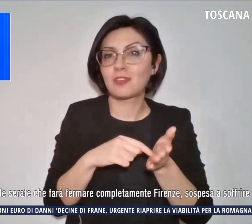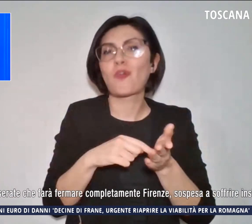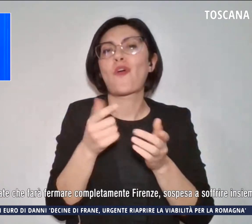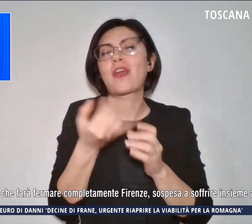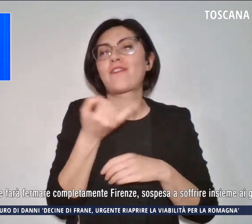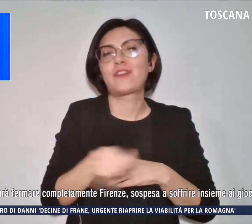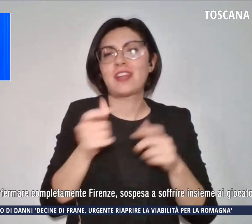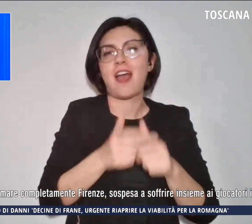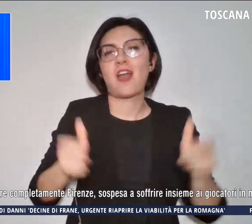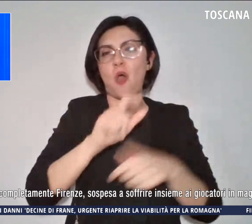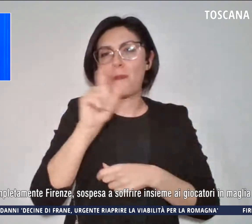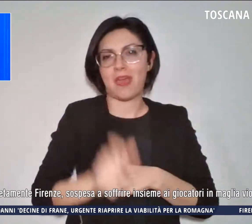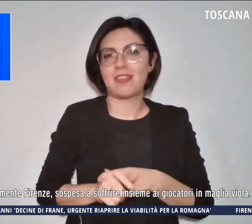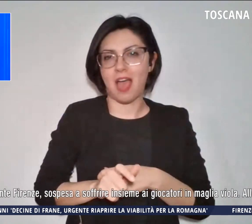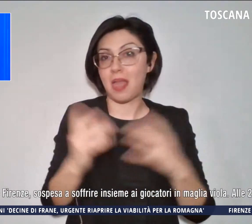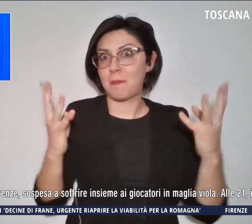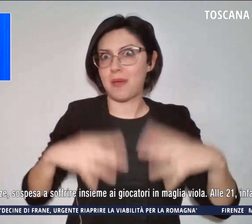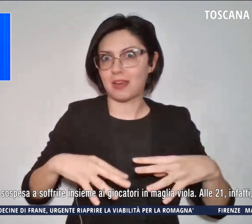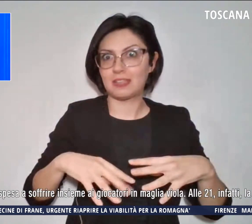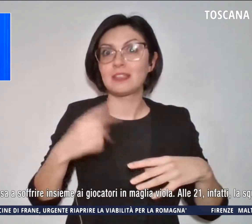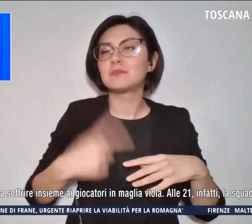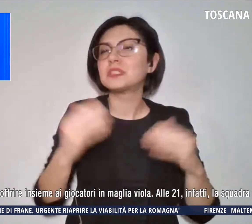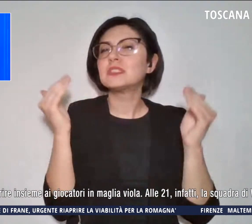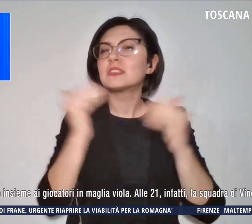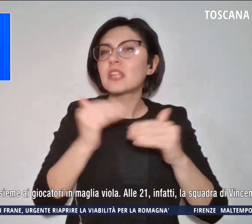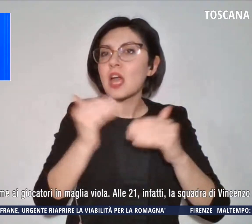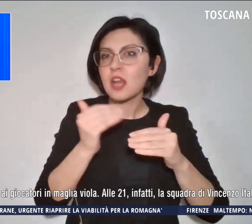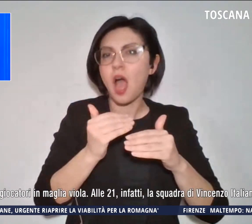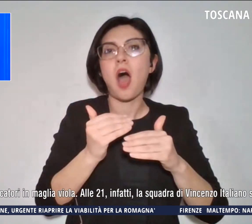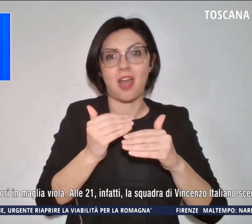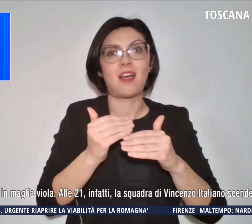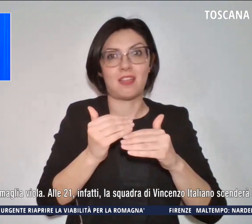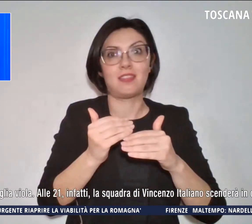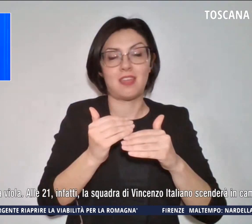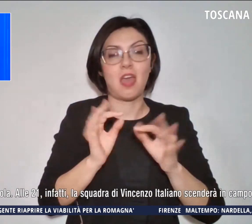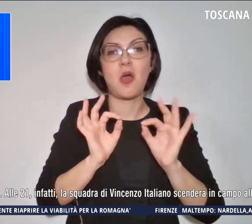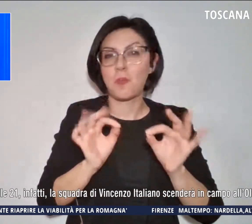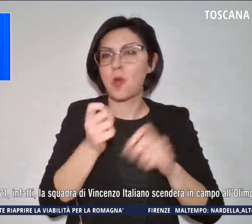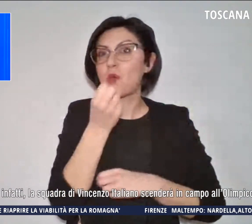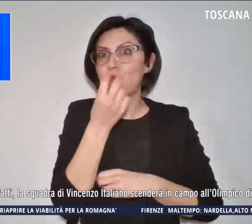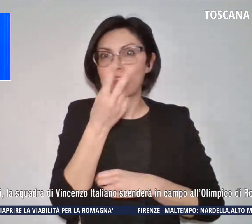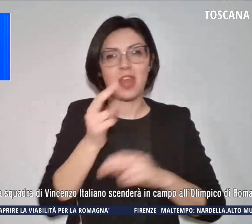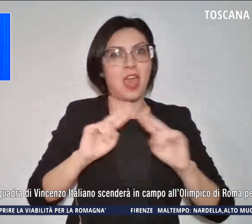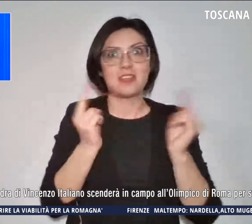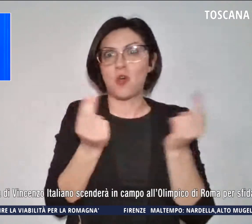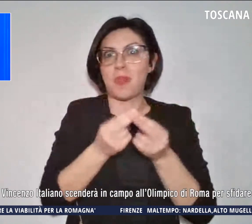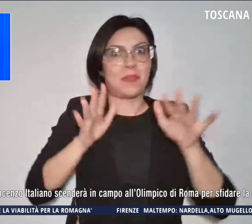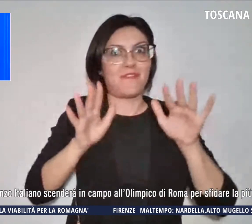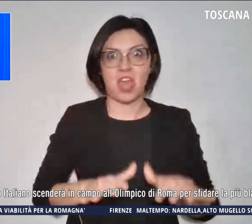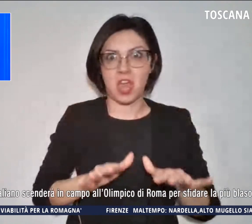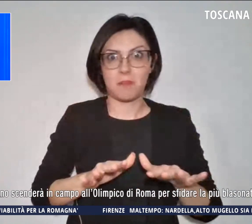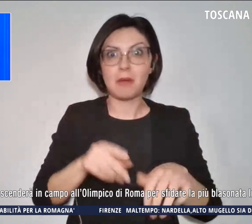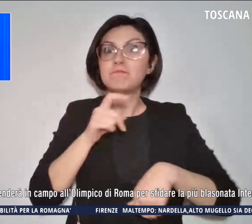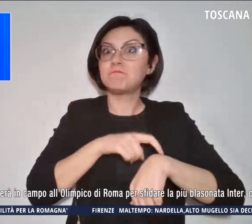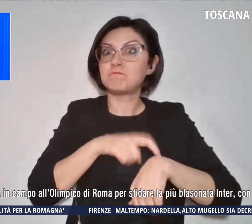per una di quelle serate che farà fermare completamente Firenze. Alle 21, infatti,